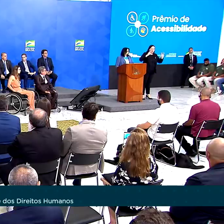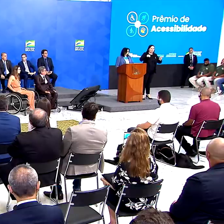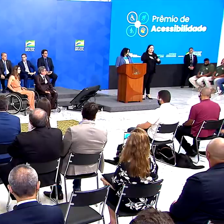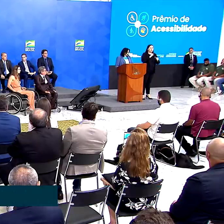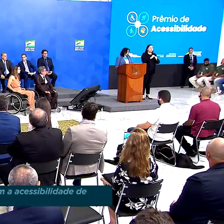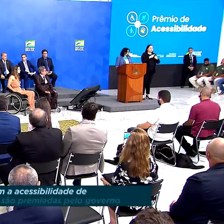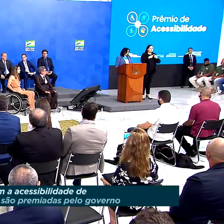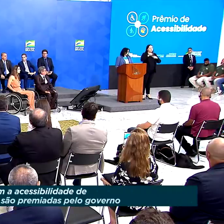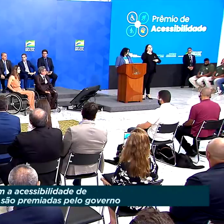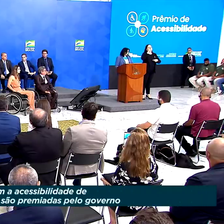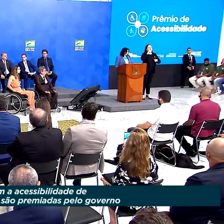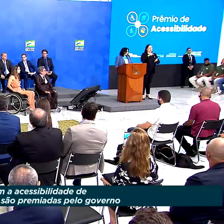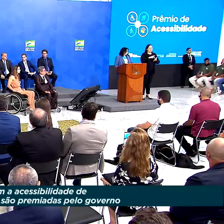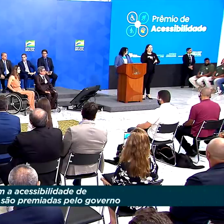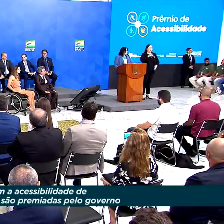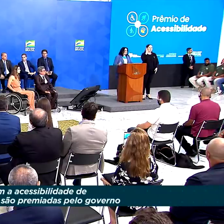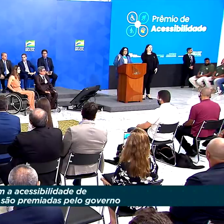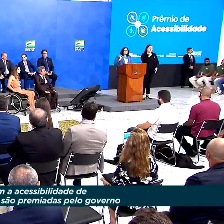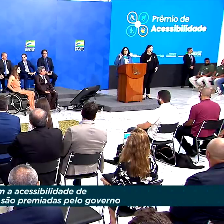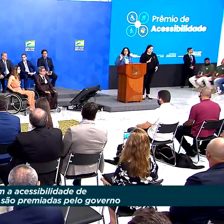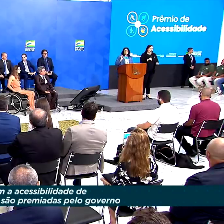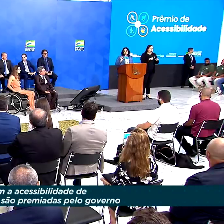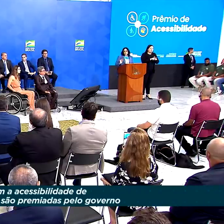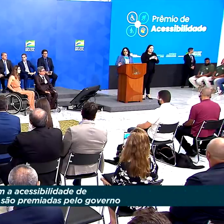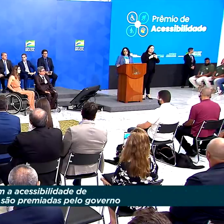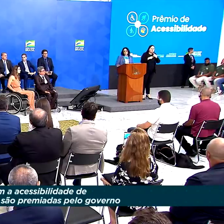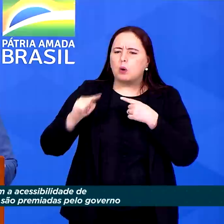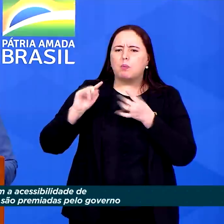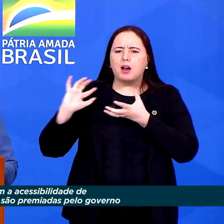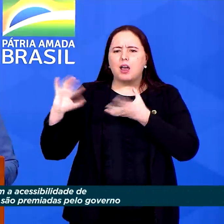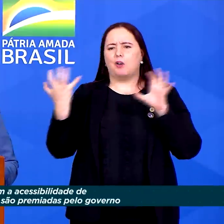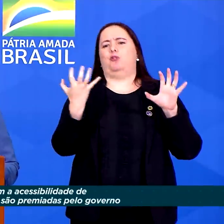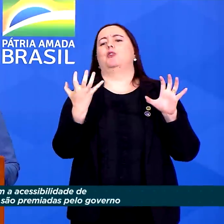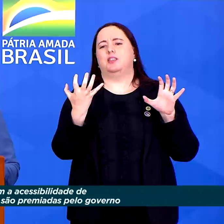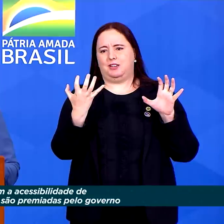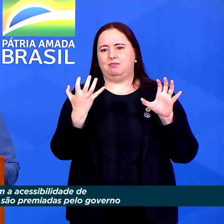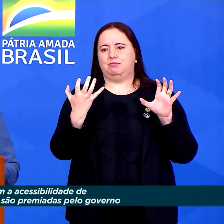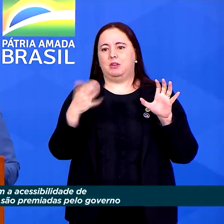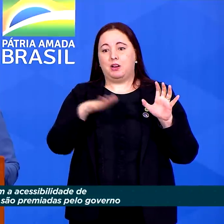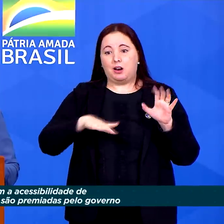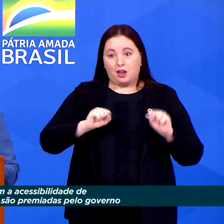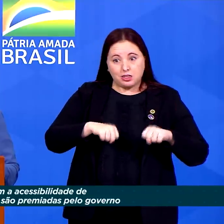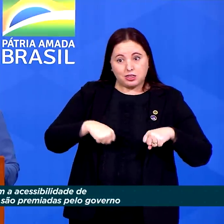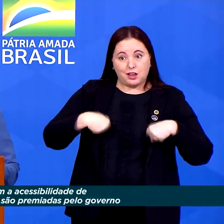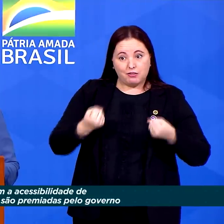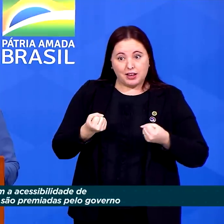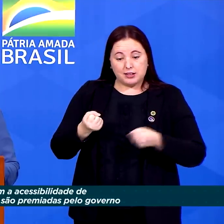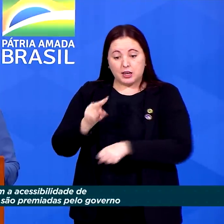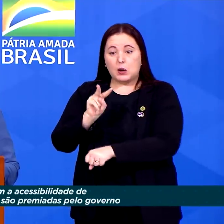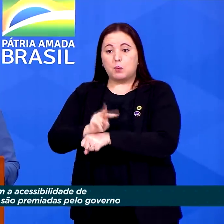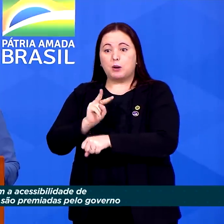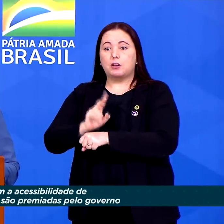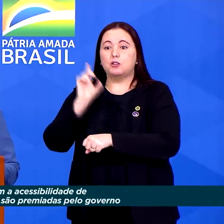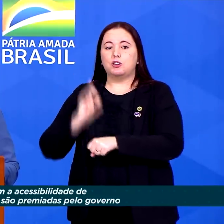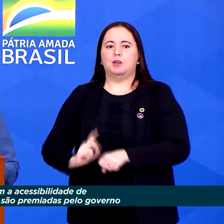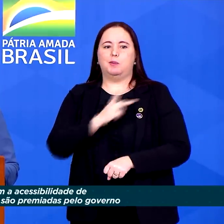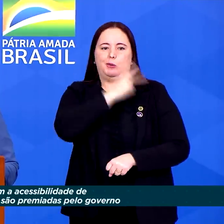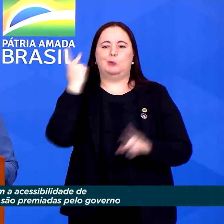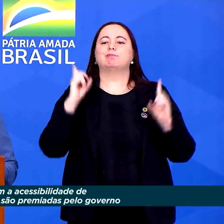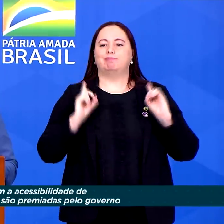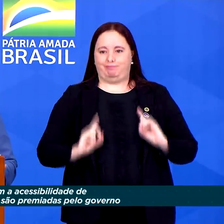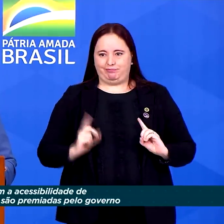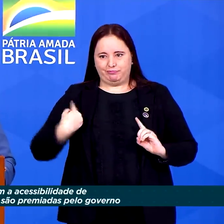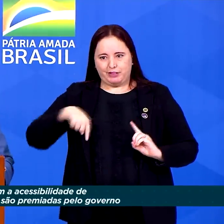uma grande revolução. Uma grande revolução em defesa e na proteção dos direitos